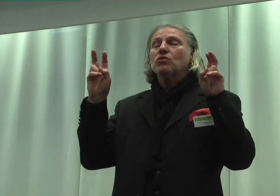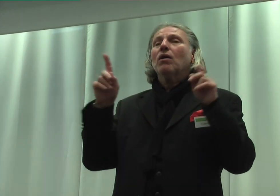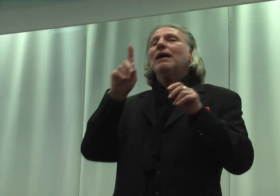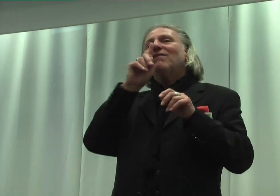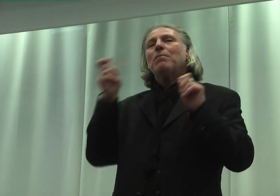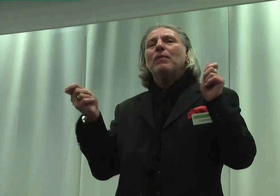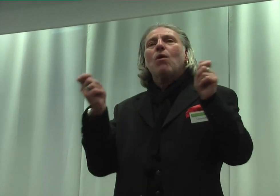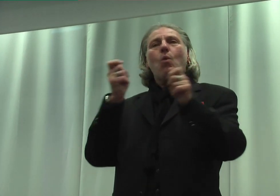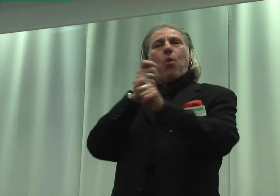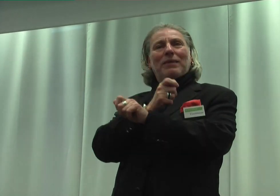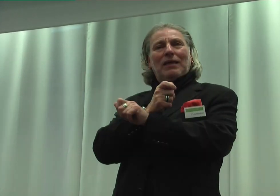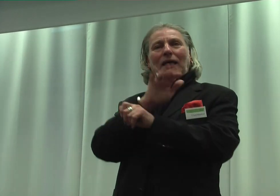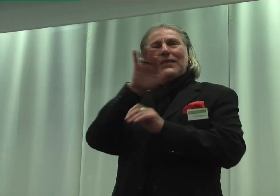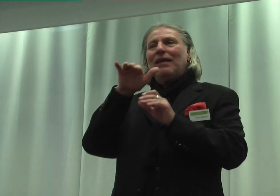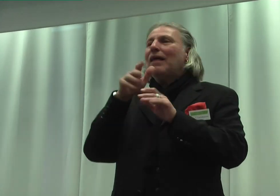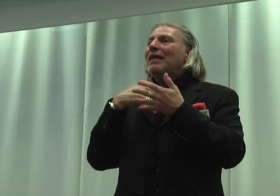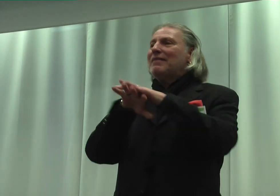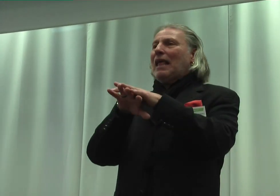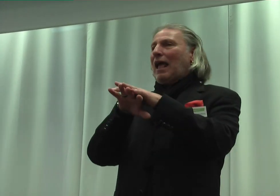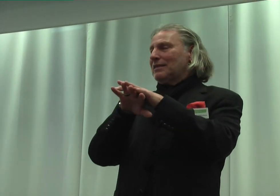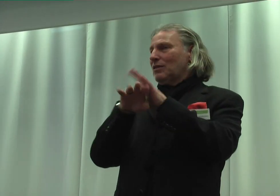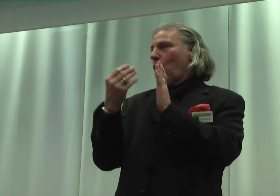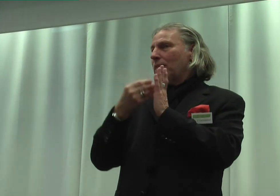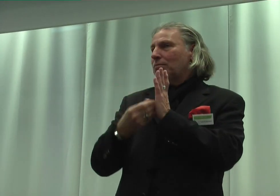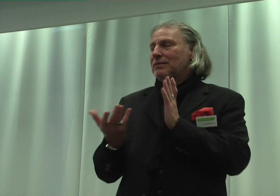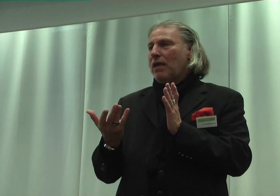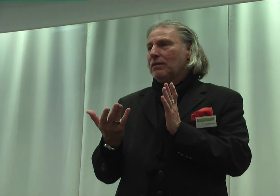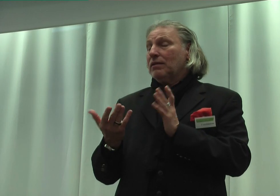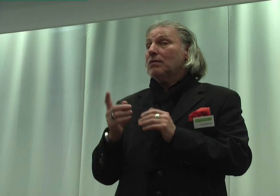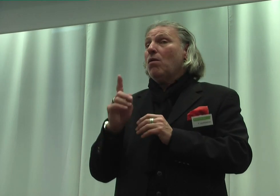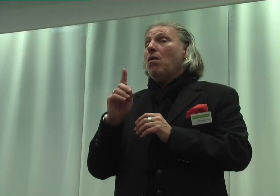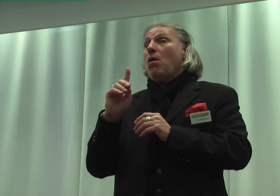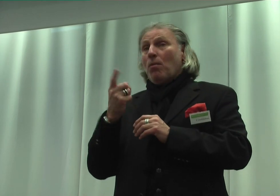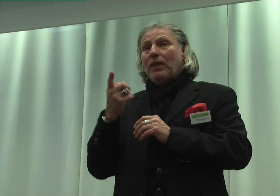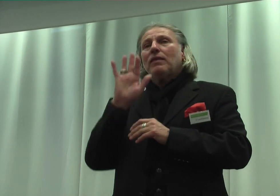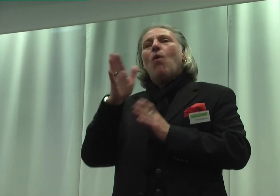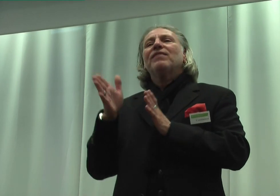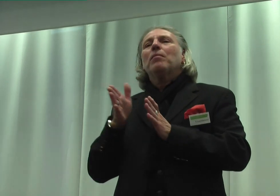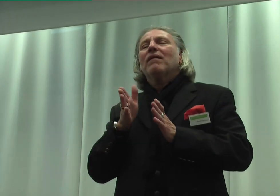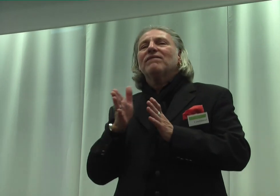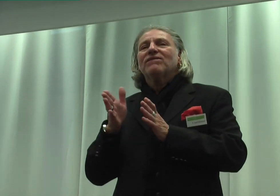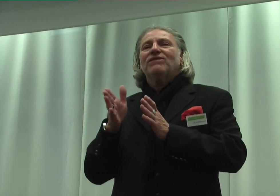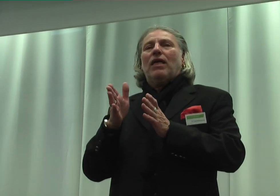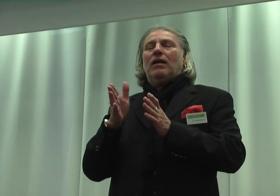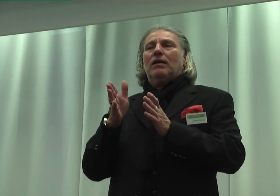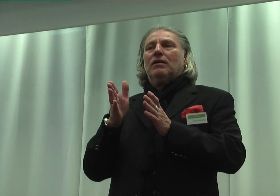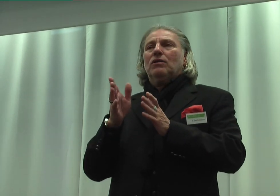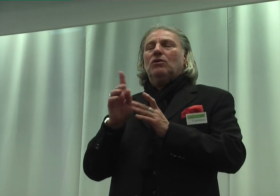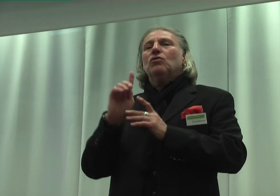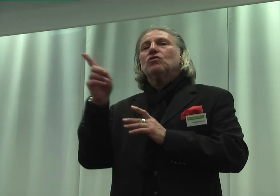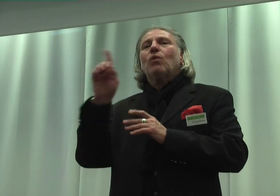umgekehrte Integration bezeichnet, ob es auf dem Weg zu einer inklusiven